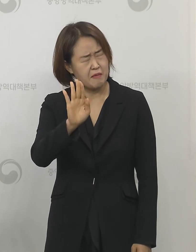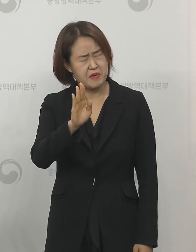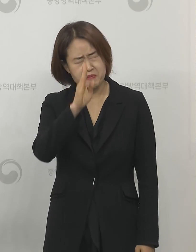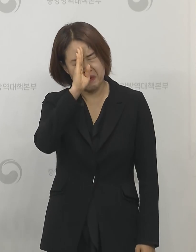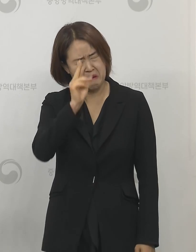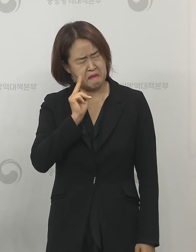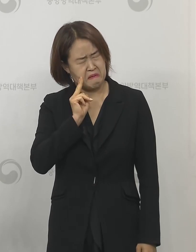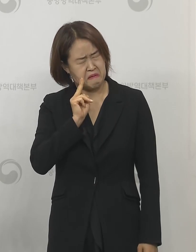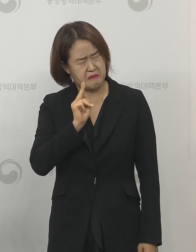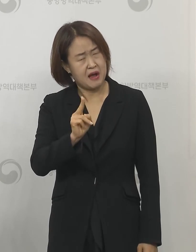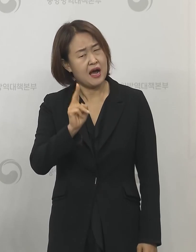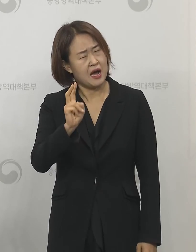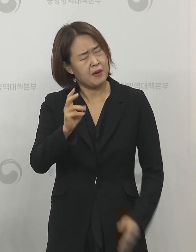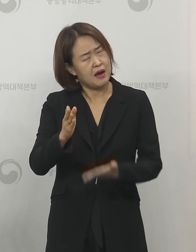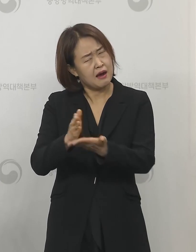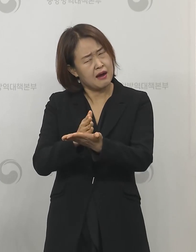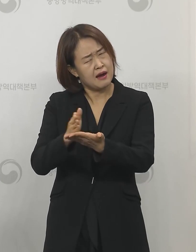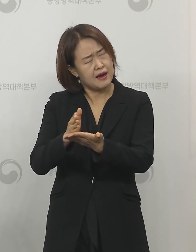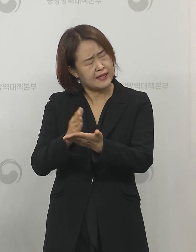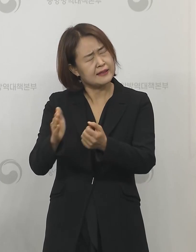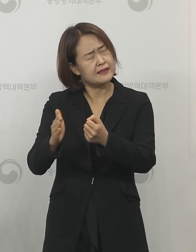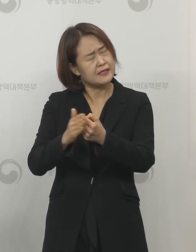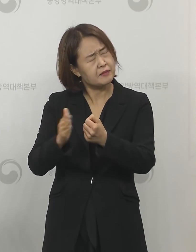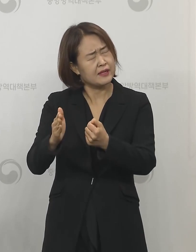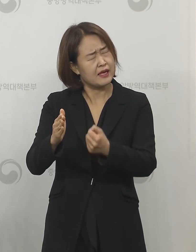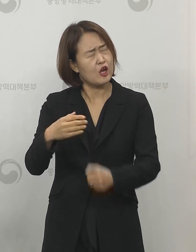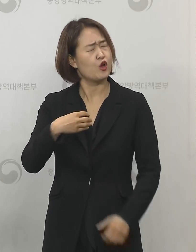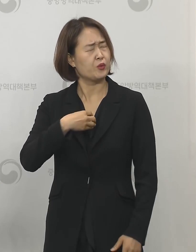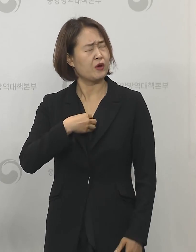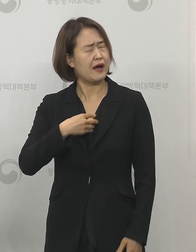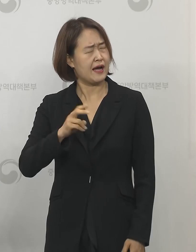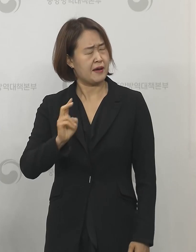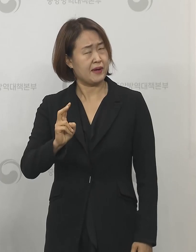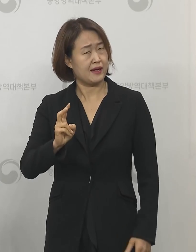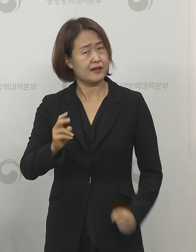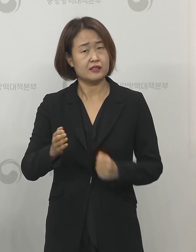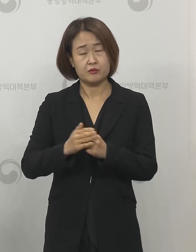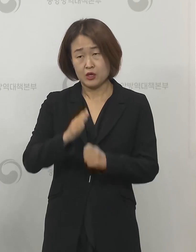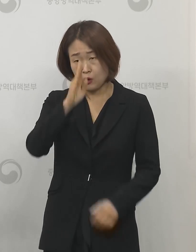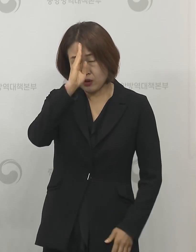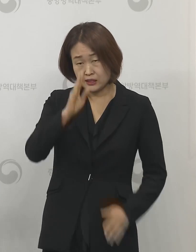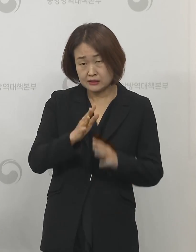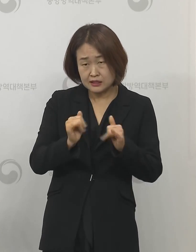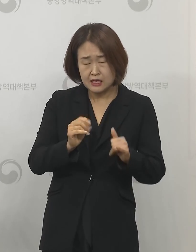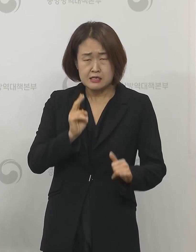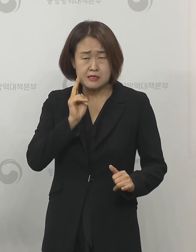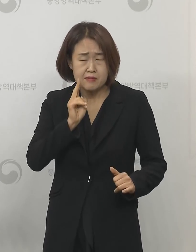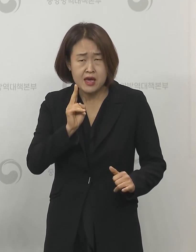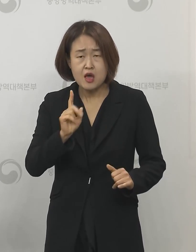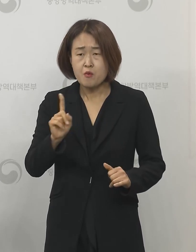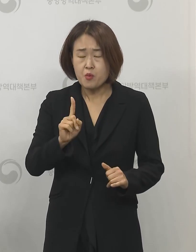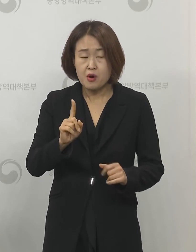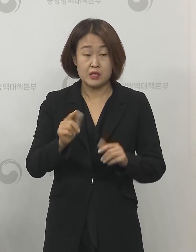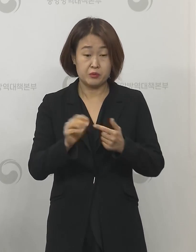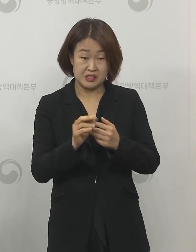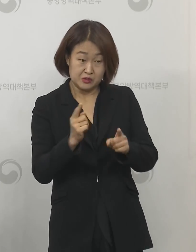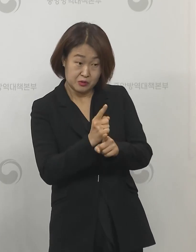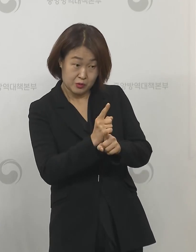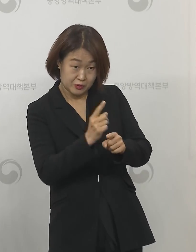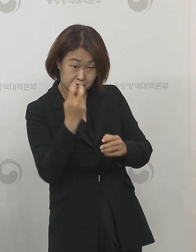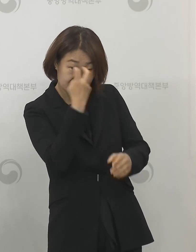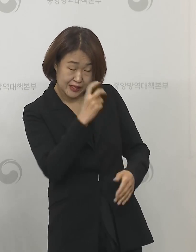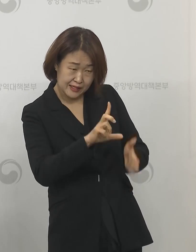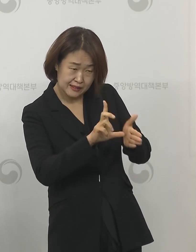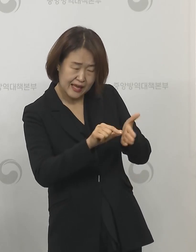있다는 그런 판단에서의 위험으로 보고 있기 때문에 환자의 중증도 분류나 아니면 환자를 치료 관리할 때